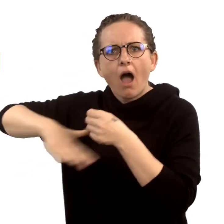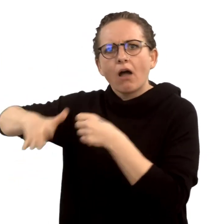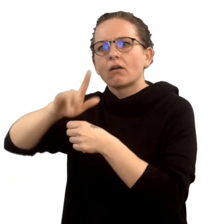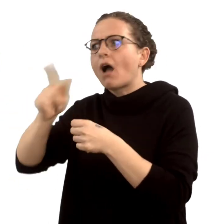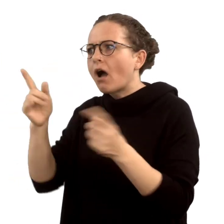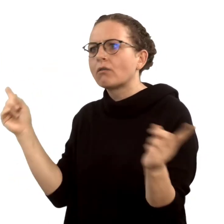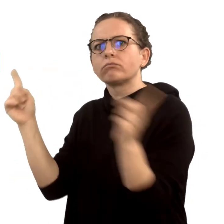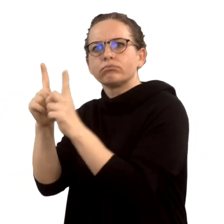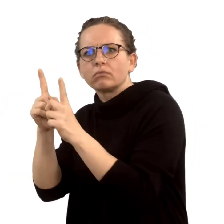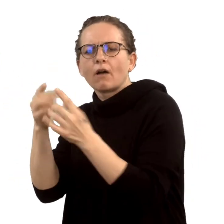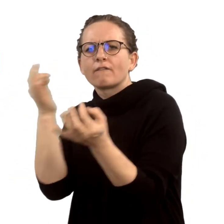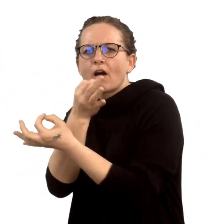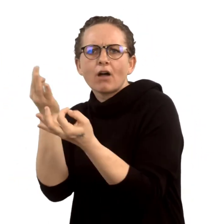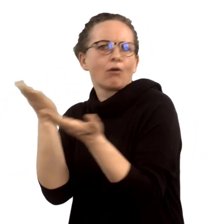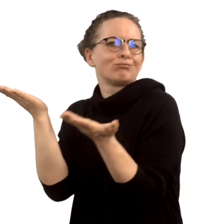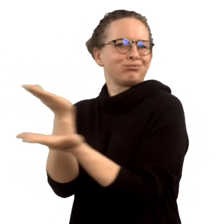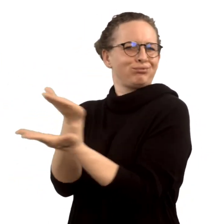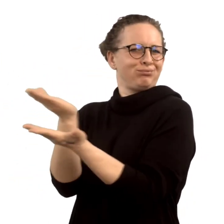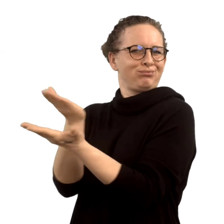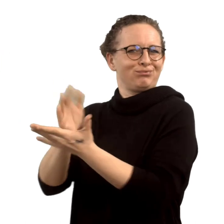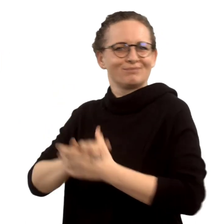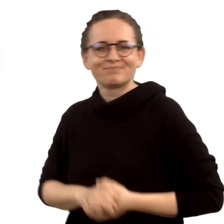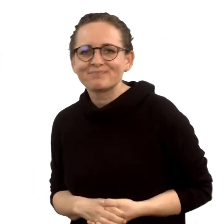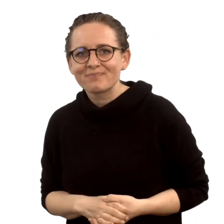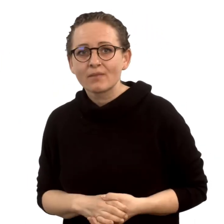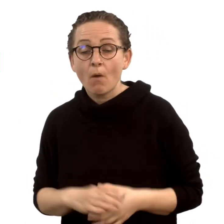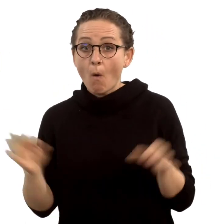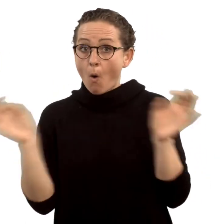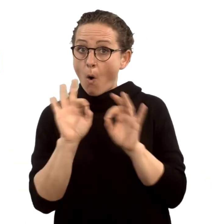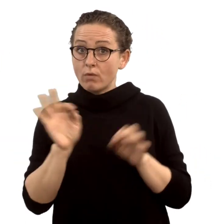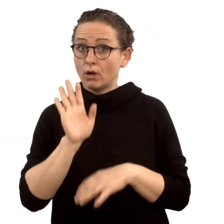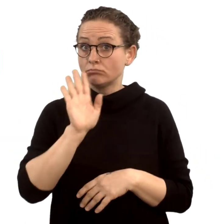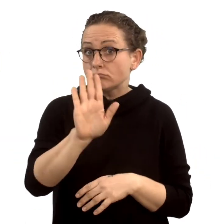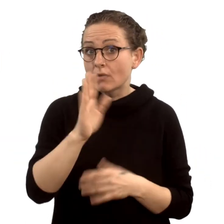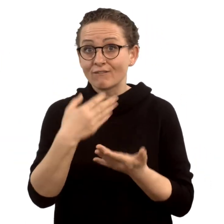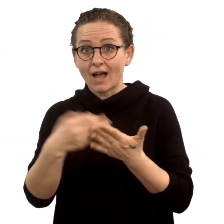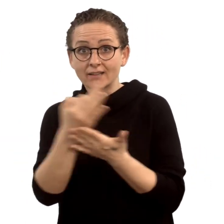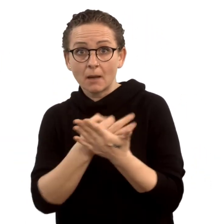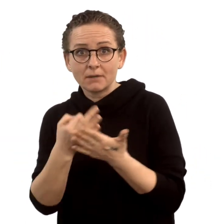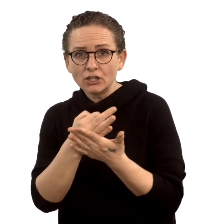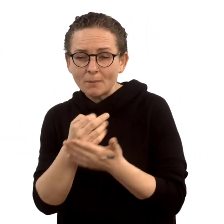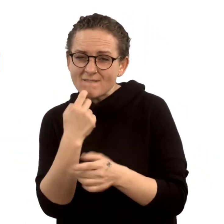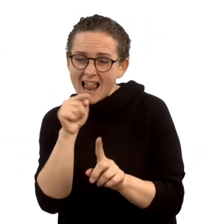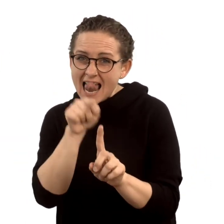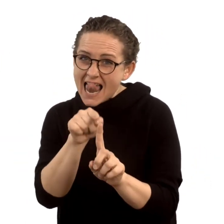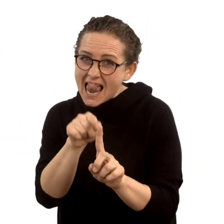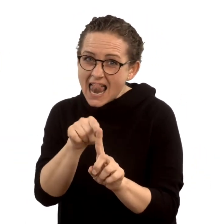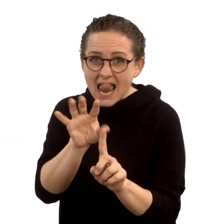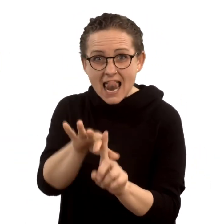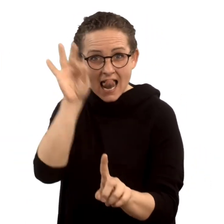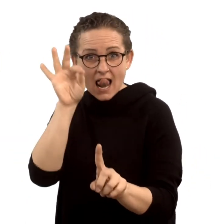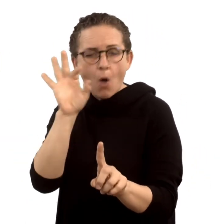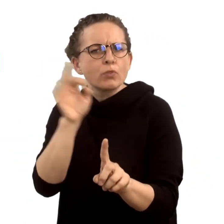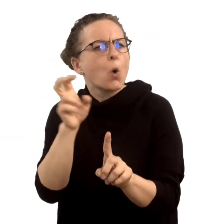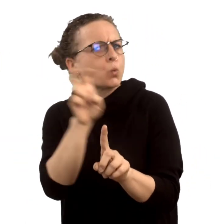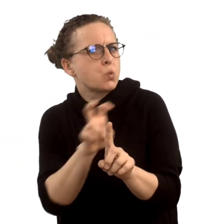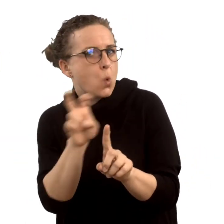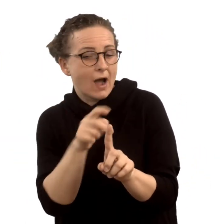Beratungswegweiser für Bildung und Beruf finden Sie passende Beratungsangebote zu Ihren individuellen Fragen ganz in Ihrer